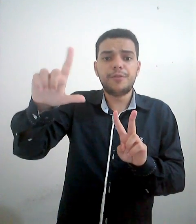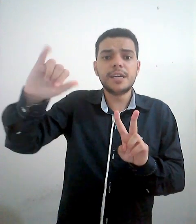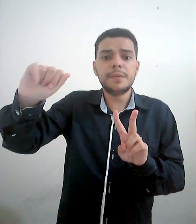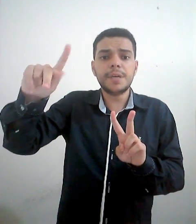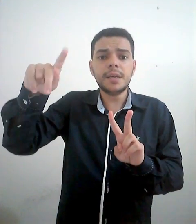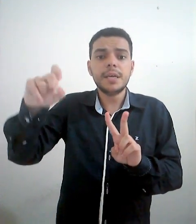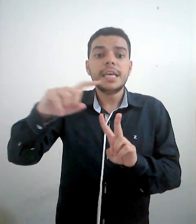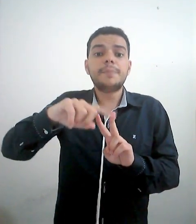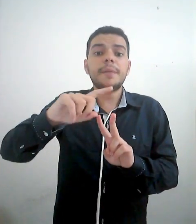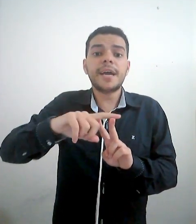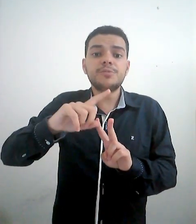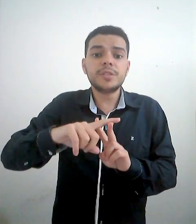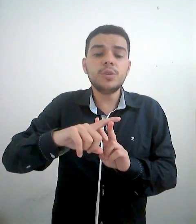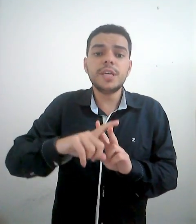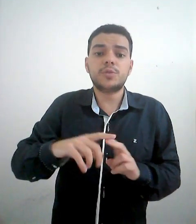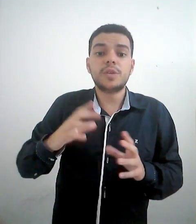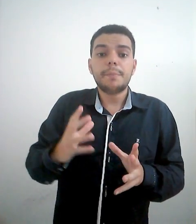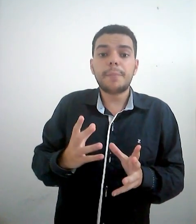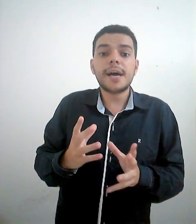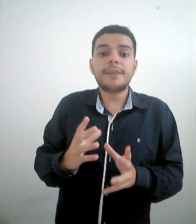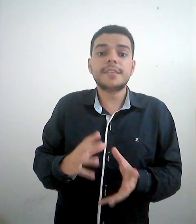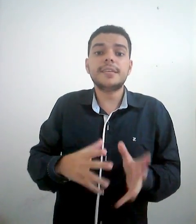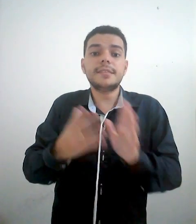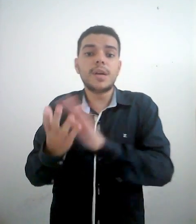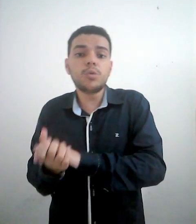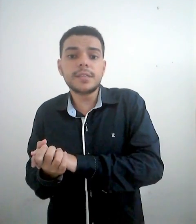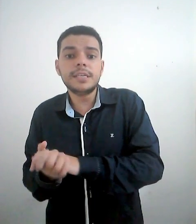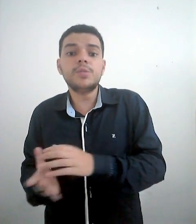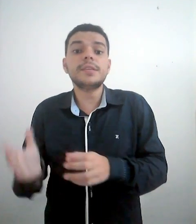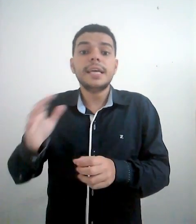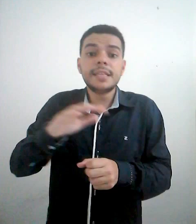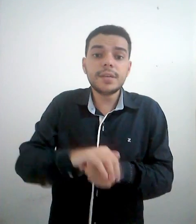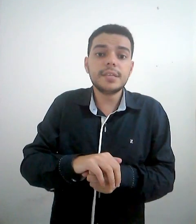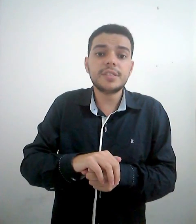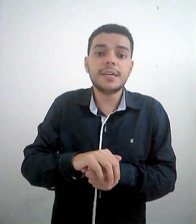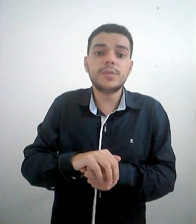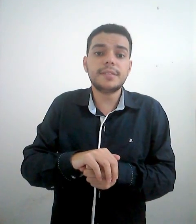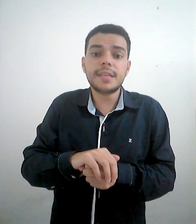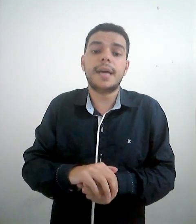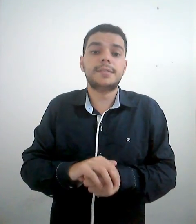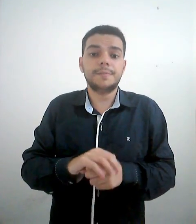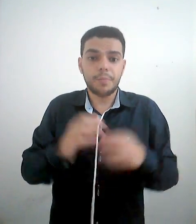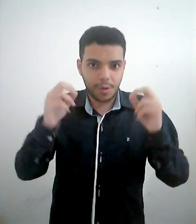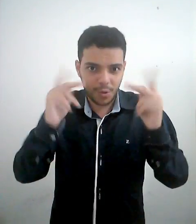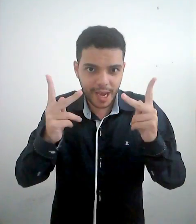Felipe. E para empréstimos linguísticos, para palavras que existem em outras línguas e não existem na língua de sinais. Ok?